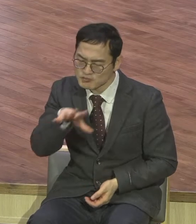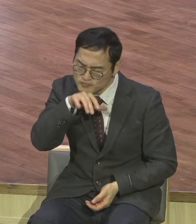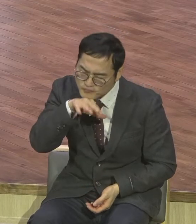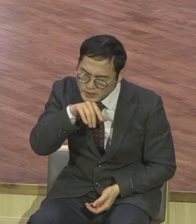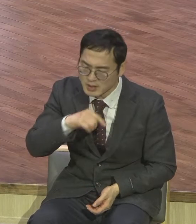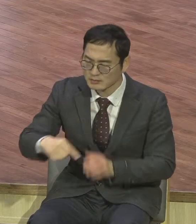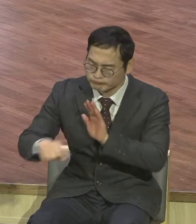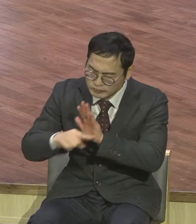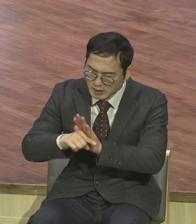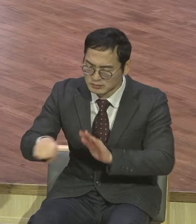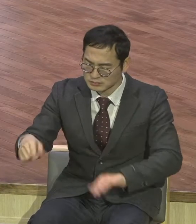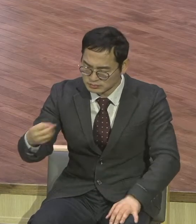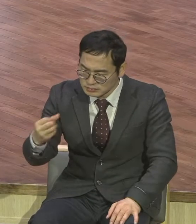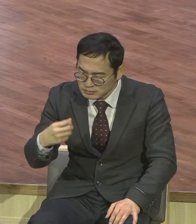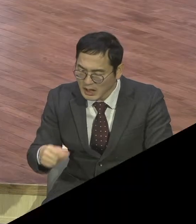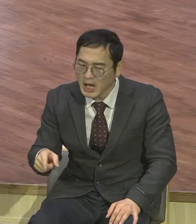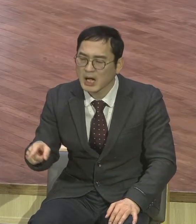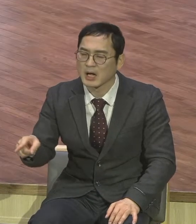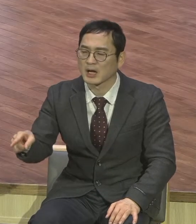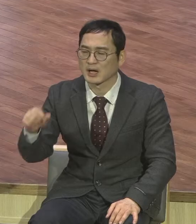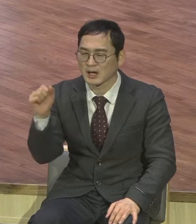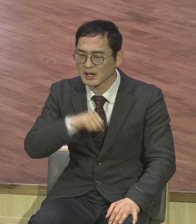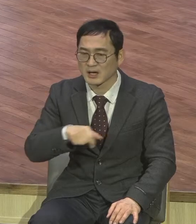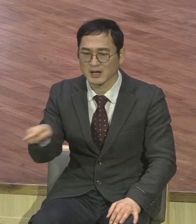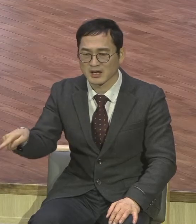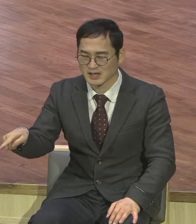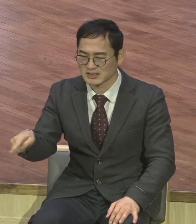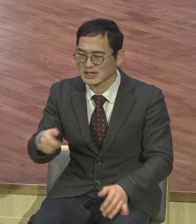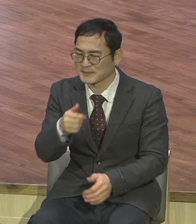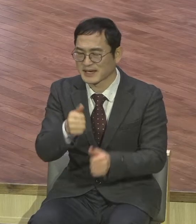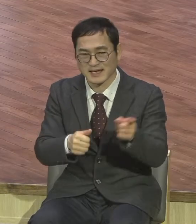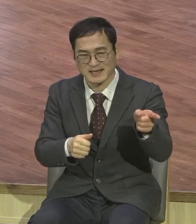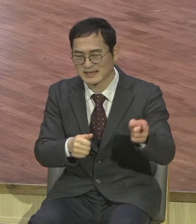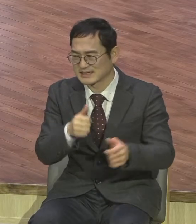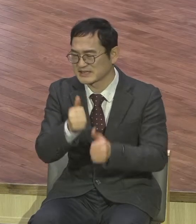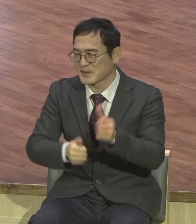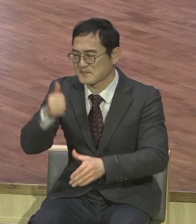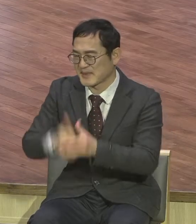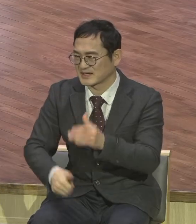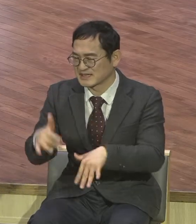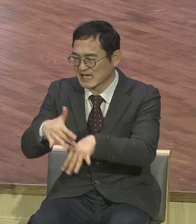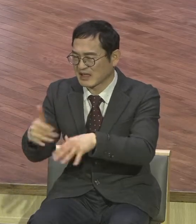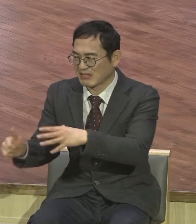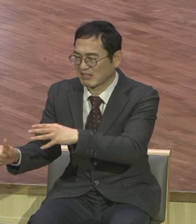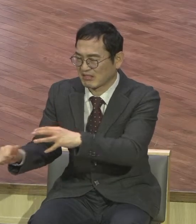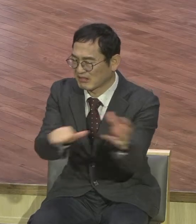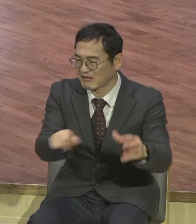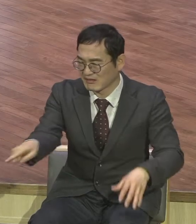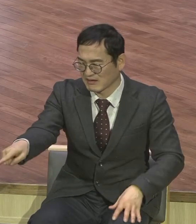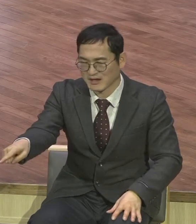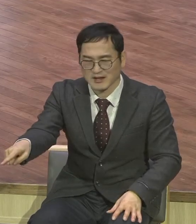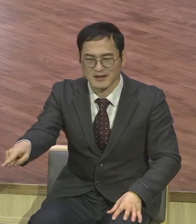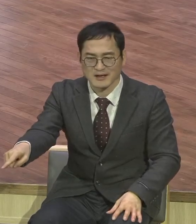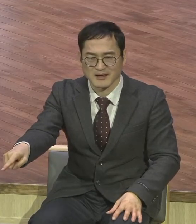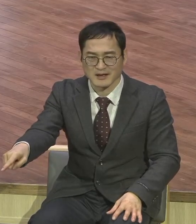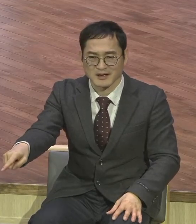인도 못 갔구나 금방 알잖아요 여러분 적어도 여운계 성도들은 그 정도로는 분별해야 돼요 아멘 속으면 안 돼요